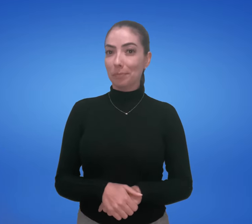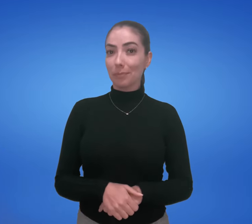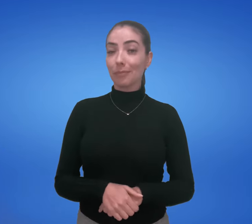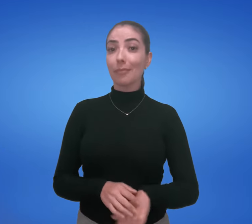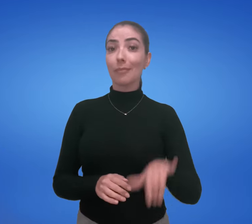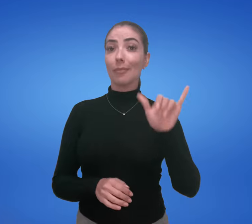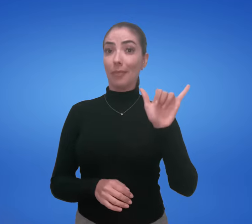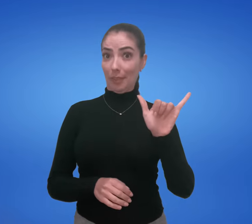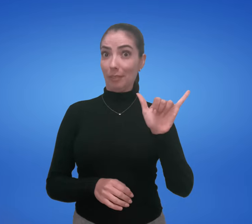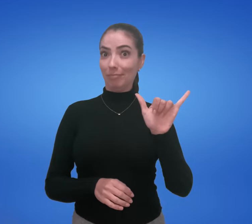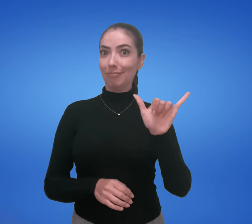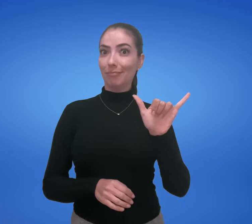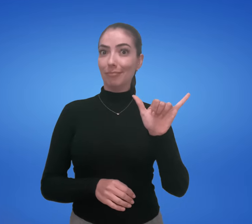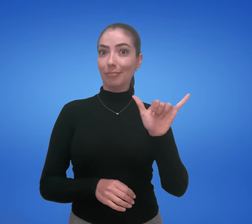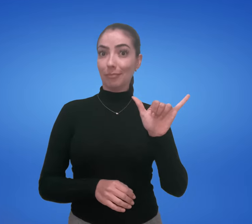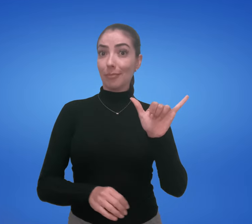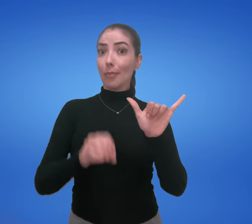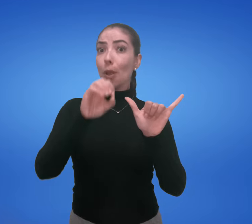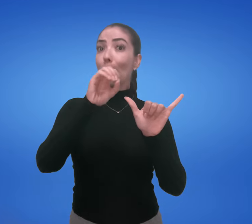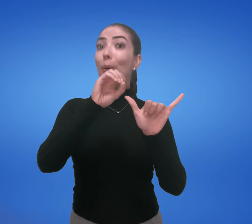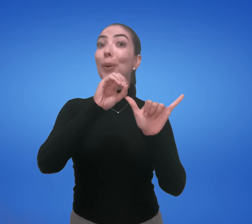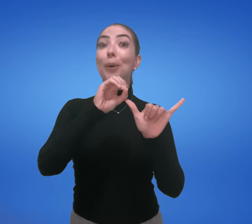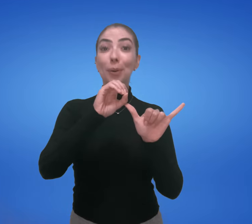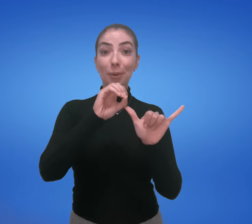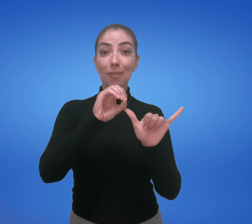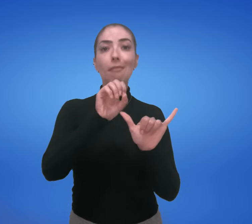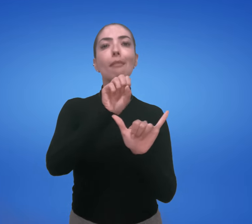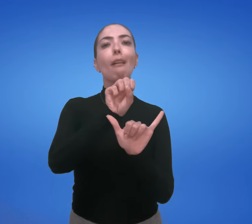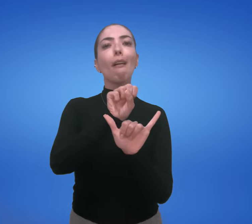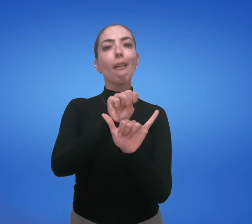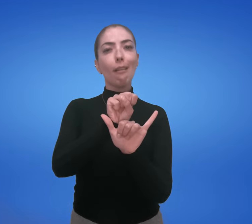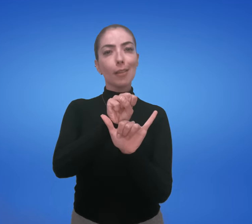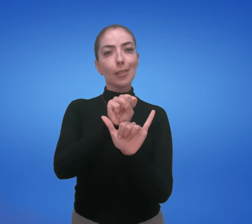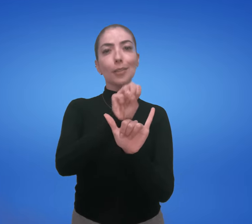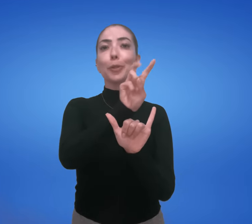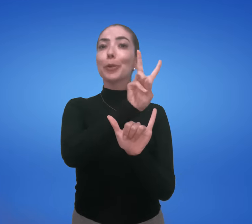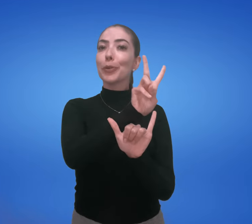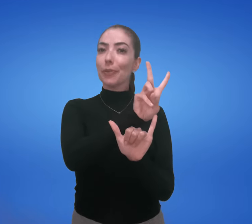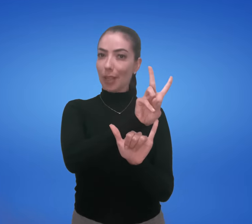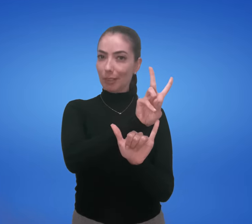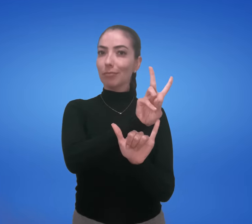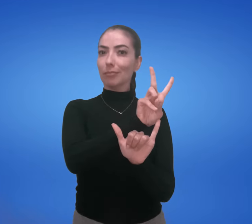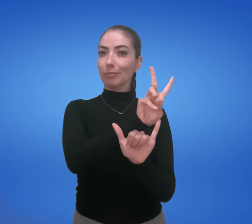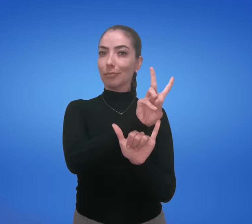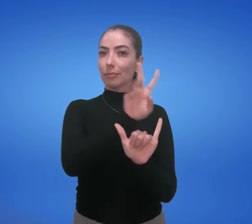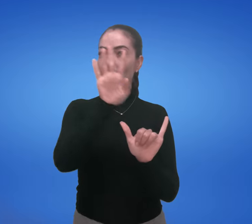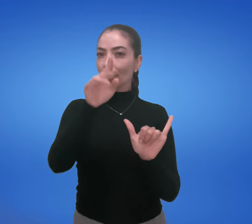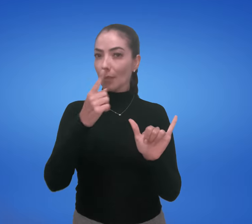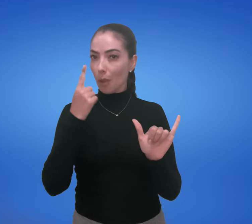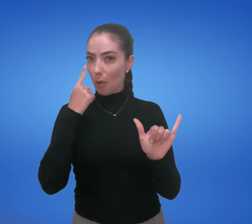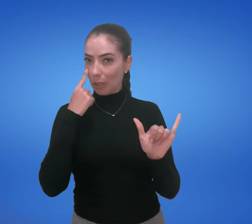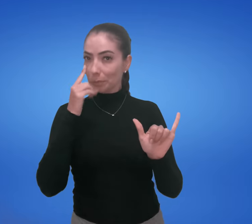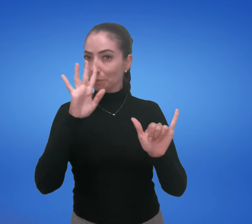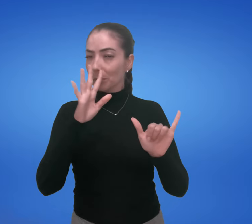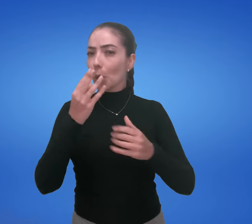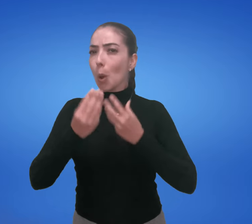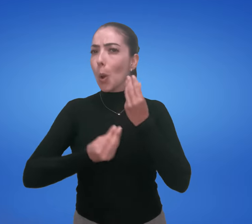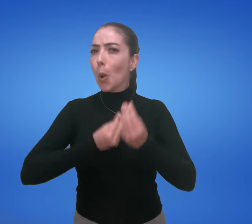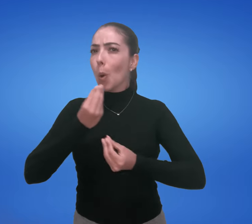A estrutura OSV. Vejam. Como ficaria essa